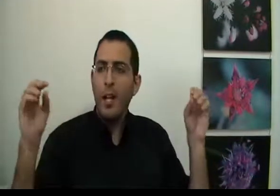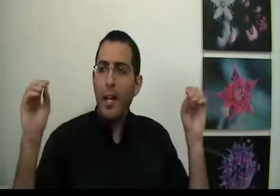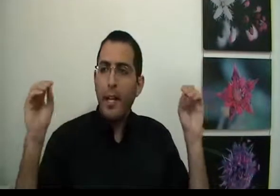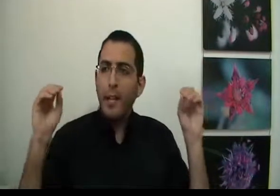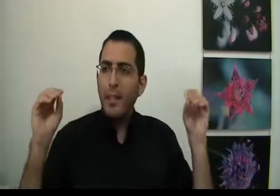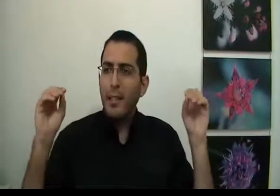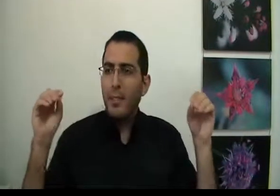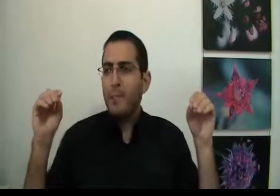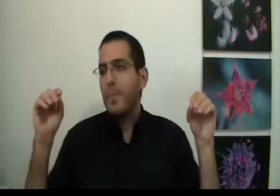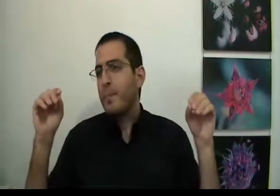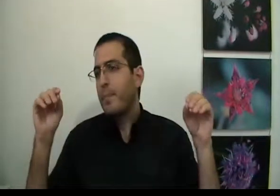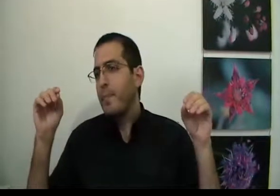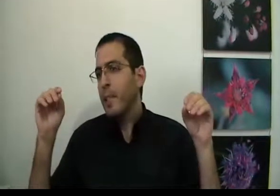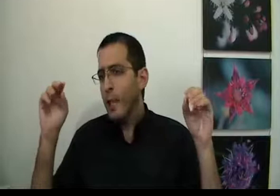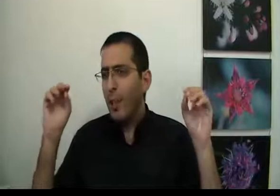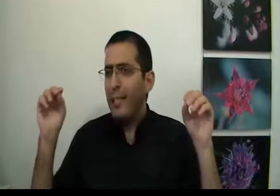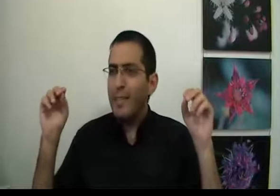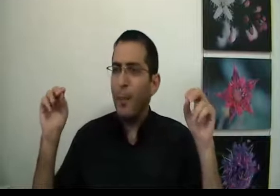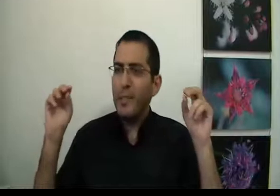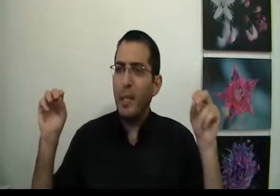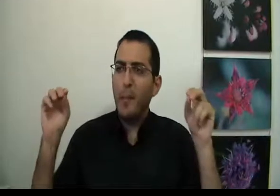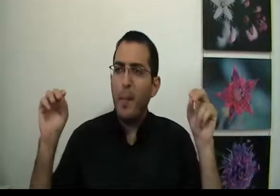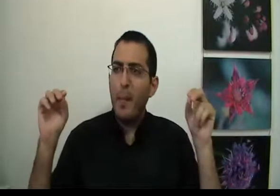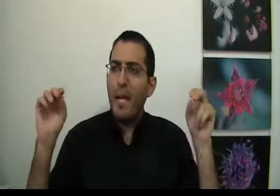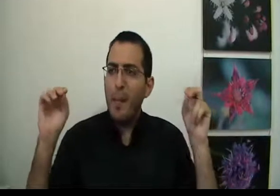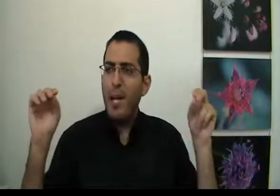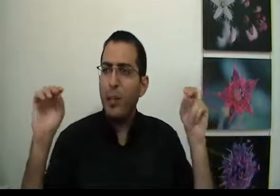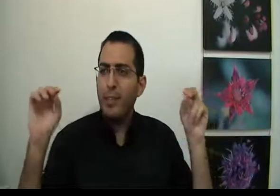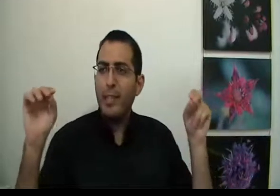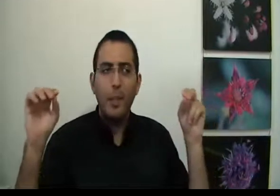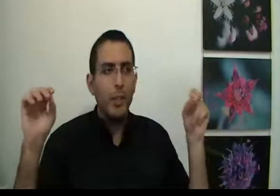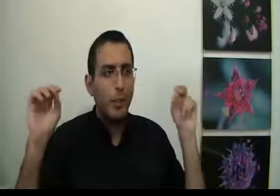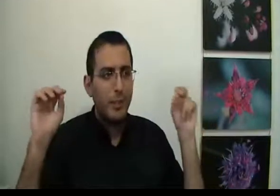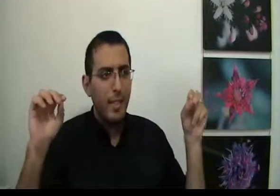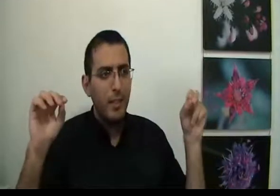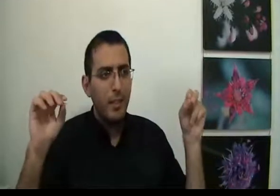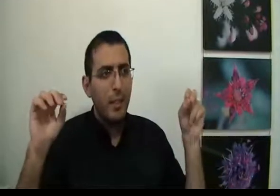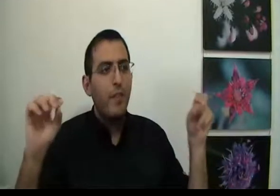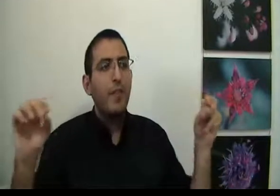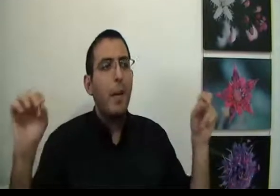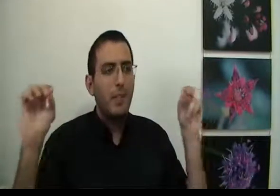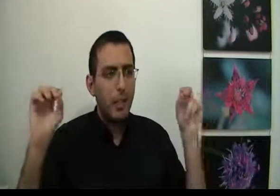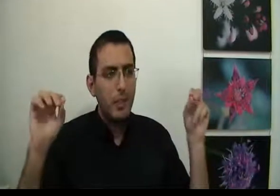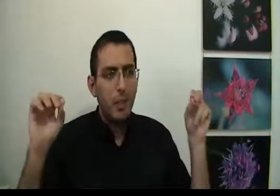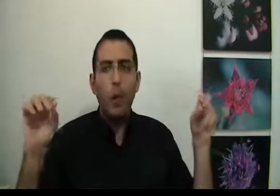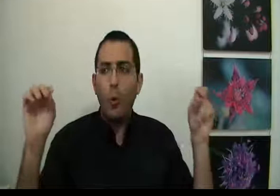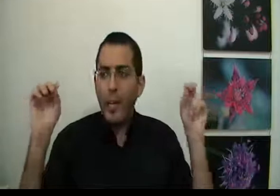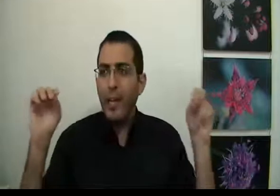אם בן אדם ישאל את עצמו מספיק פעמים למה אני רוצה את מה שאני רוצה והיא אמיתי עם עצמו, הוא יגיע